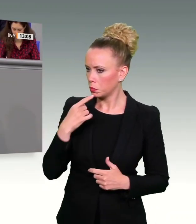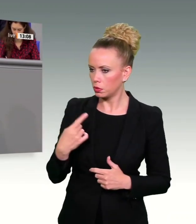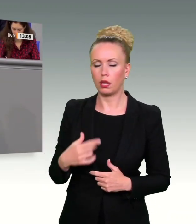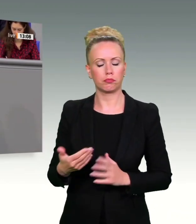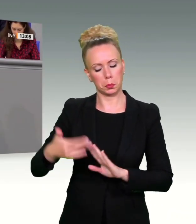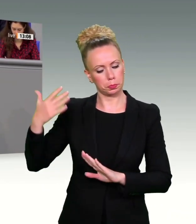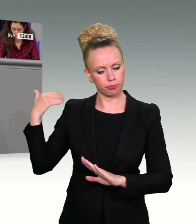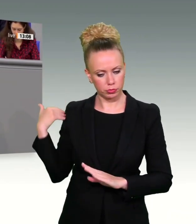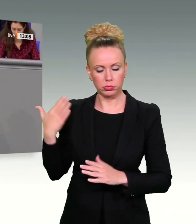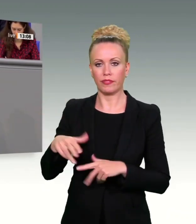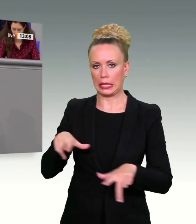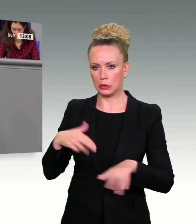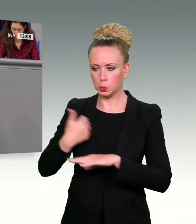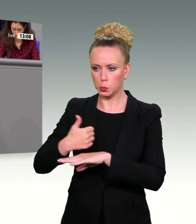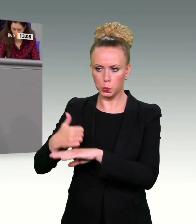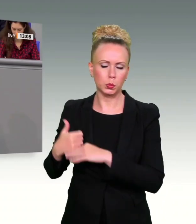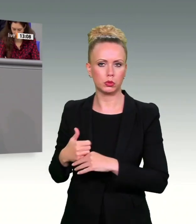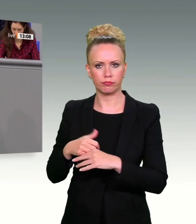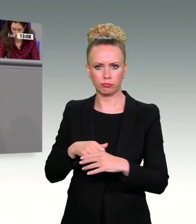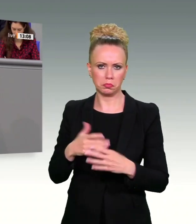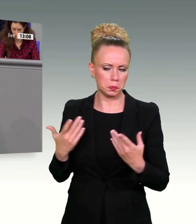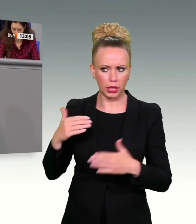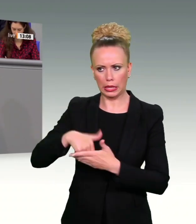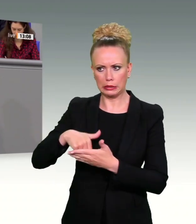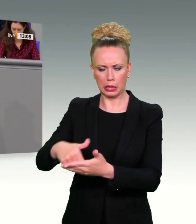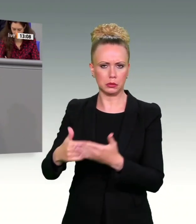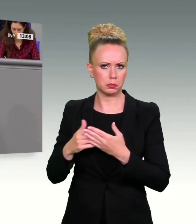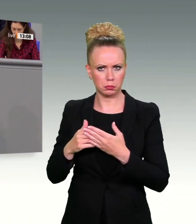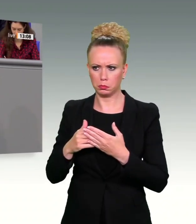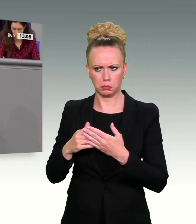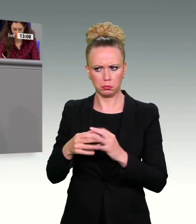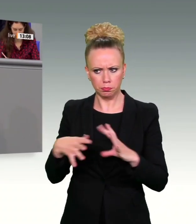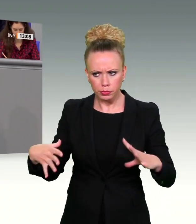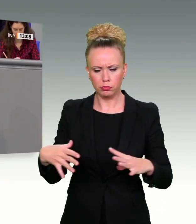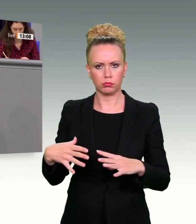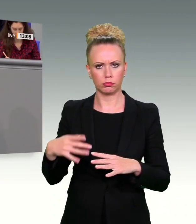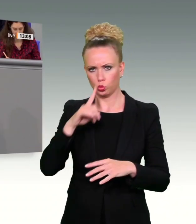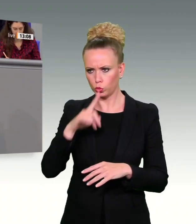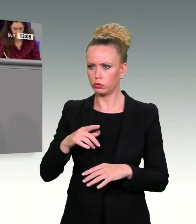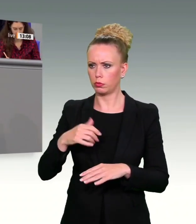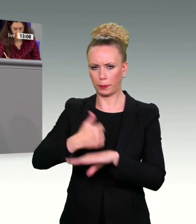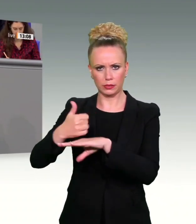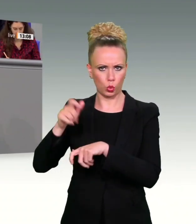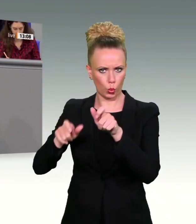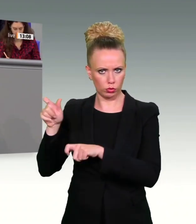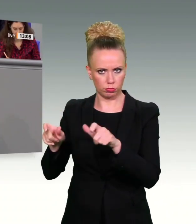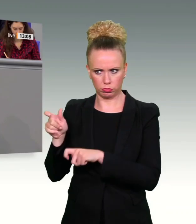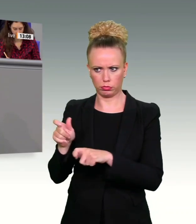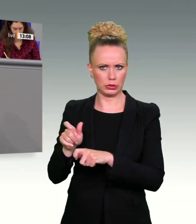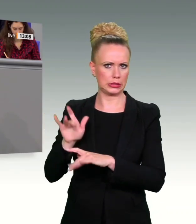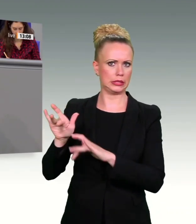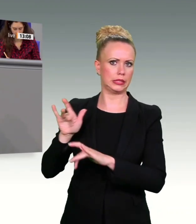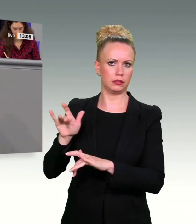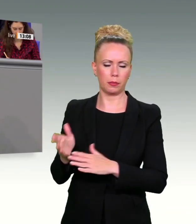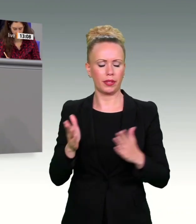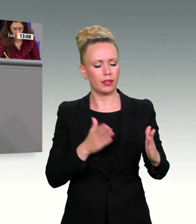diskutieren. Aber ich habe mehr Spaß daran, in der Sache zu diskutieren, Sie hoffentlich eigentlich auch. Die Zahl von Gerichtsurteilen zu zählen, ich meine, es gibt so